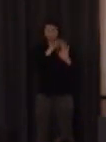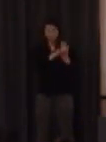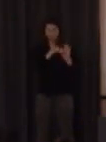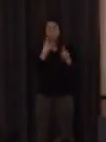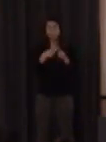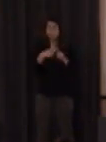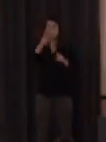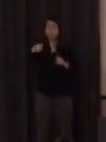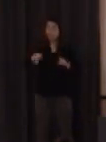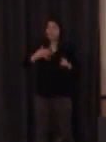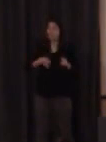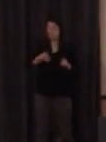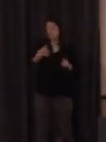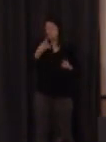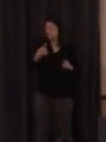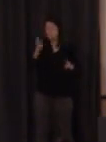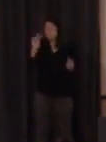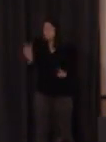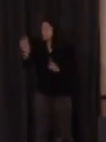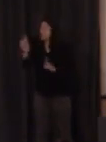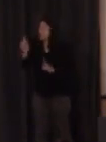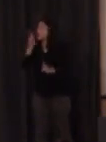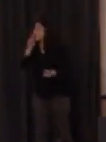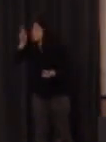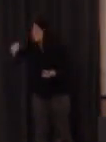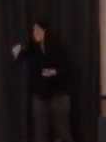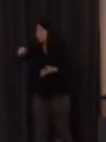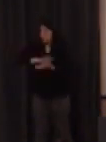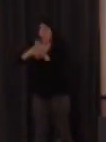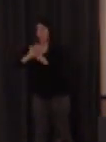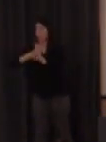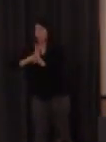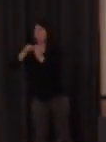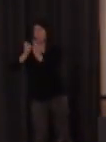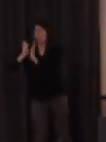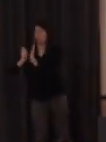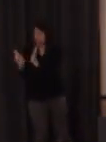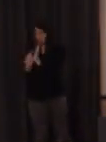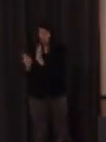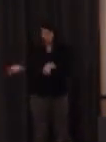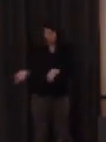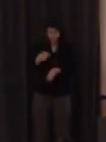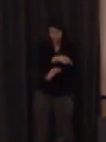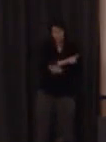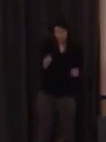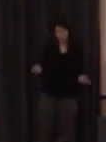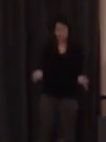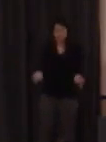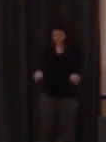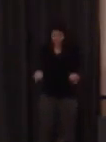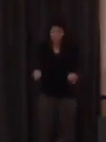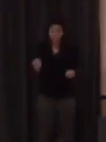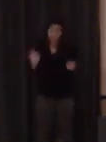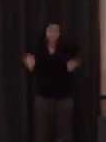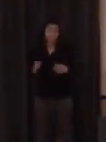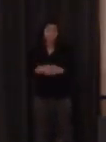ocurre aquí ocurre también en la lengua oral que tanto te cuesta aprender para procesarla fonológicamente y por